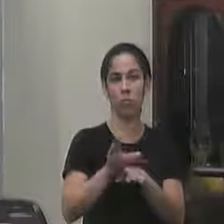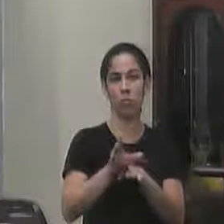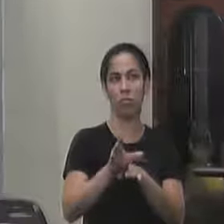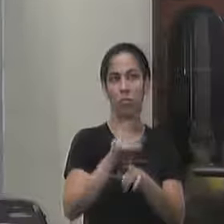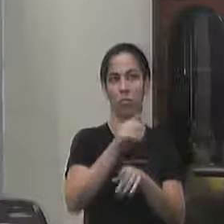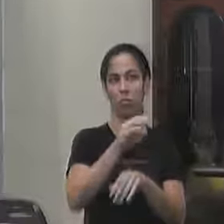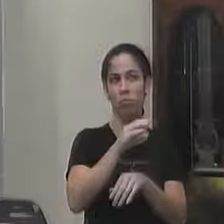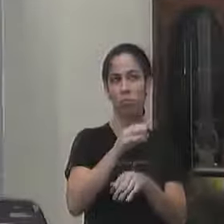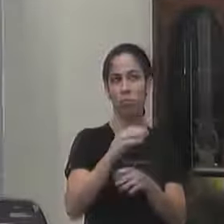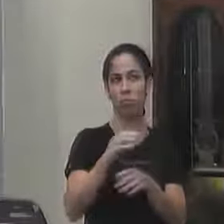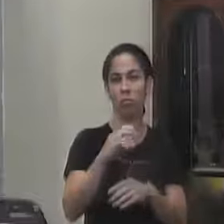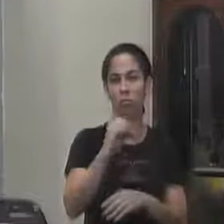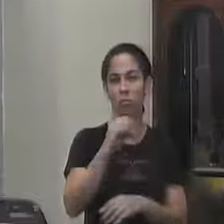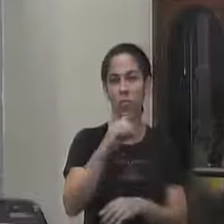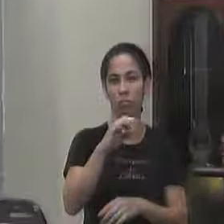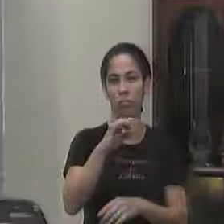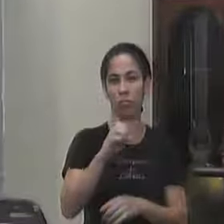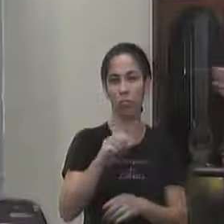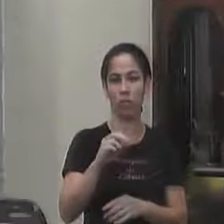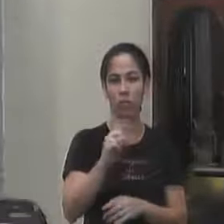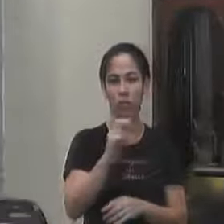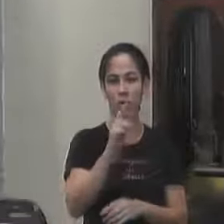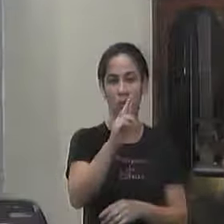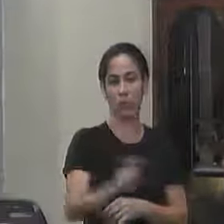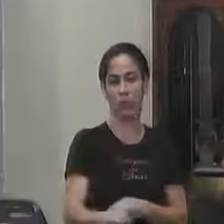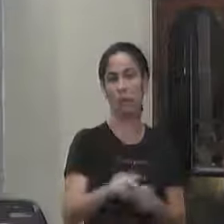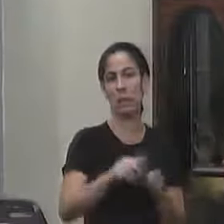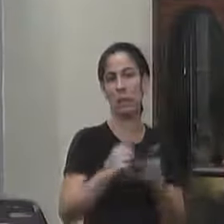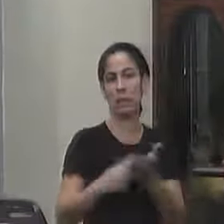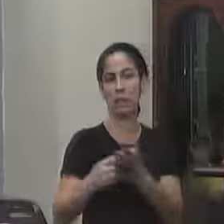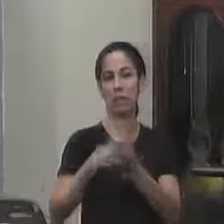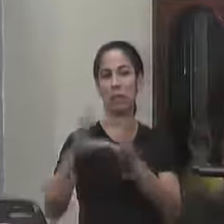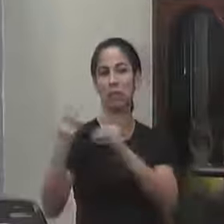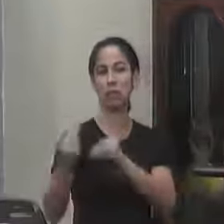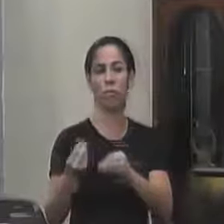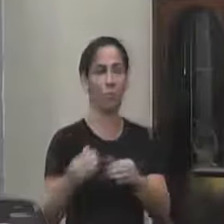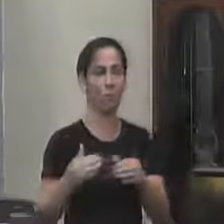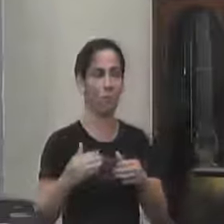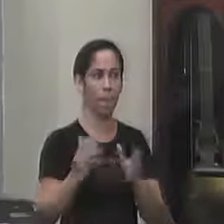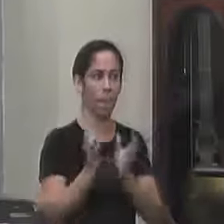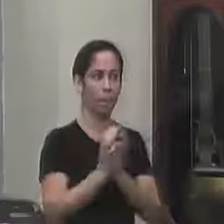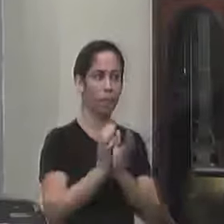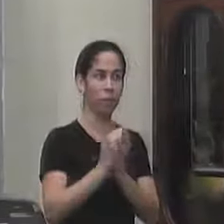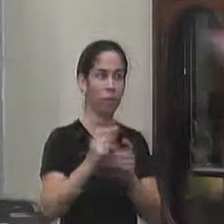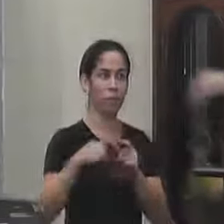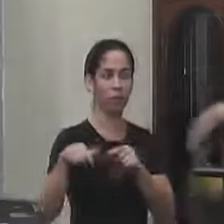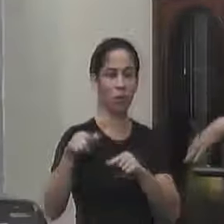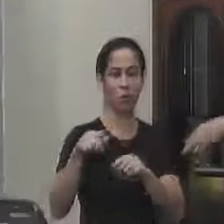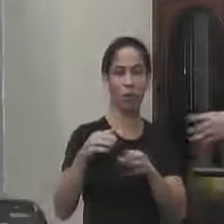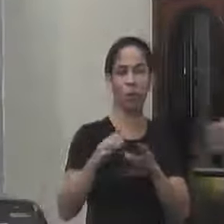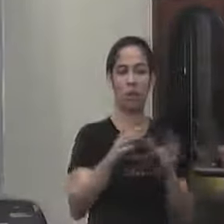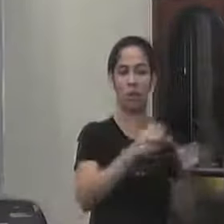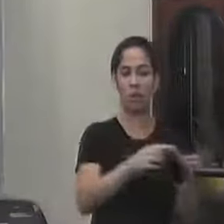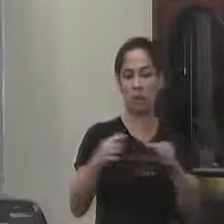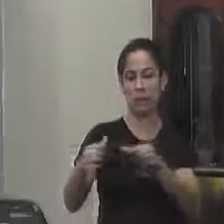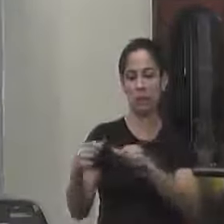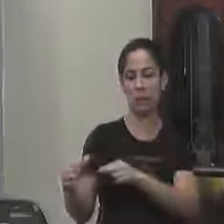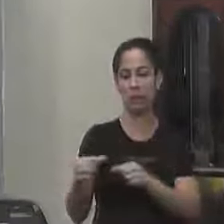professora Mirelle exatamente para a gente acertar tudo isso né o quantitativo para cá o quantitativo para lá